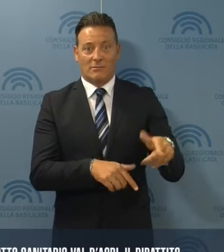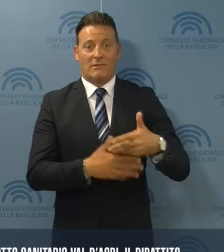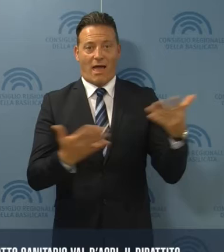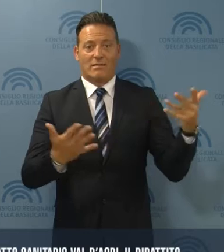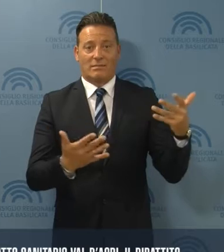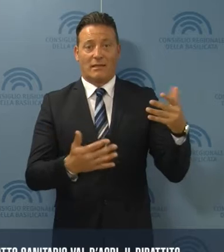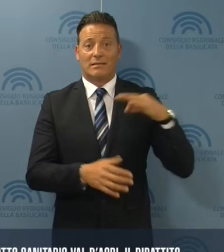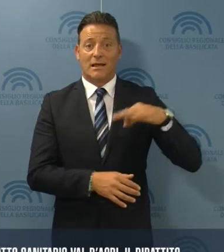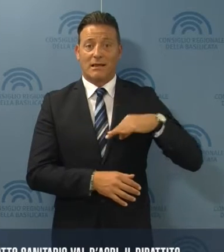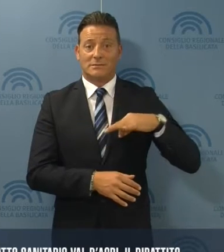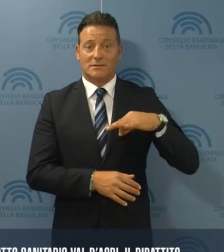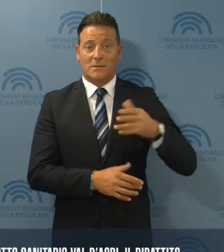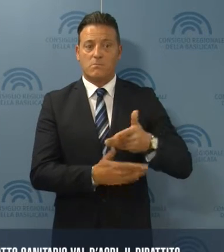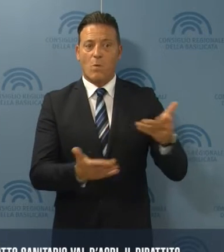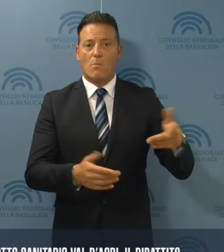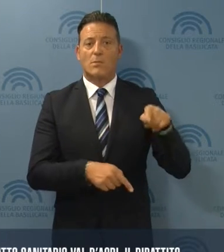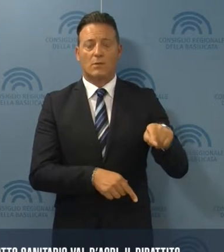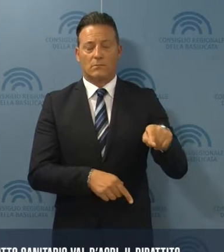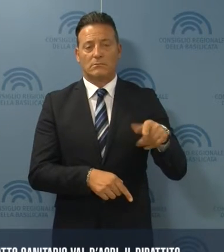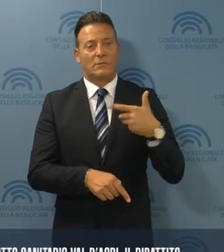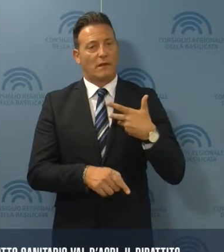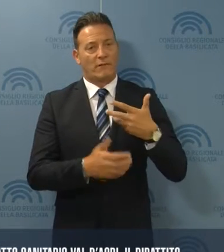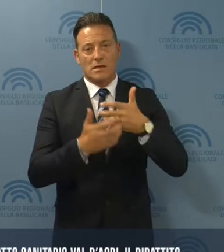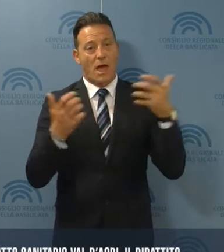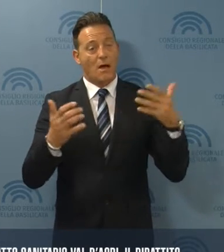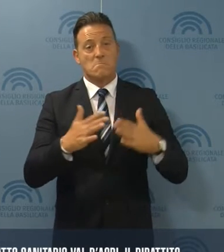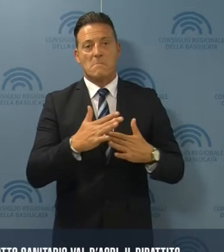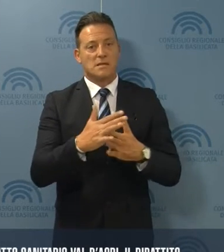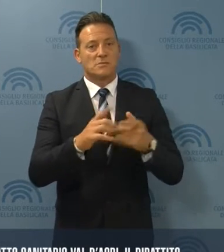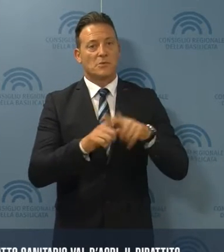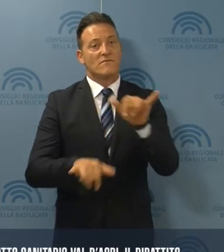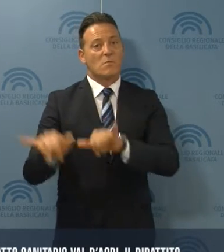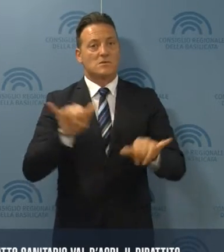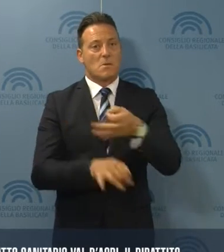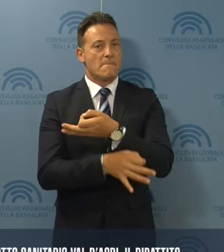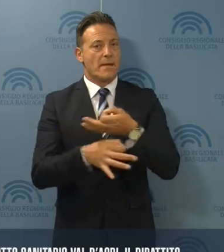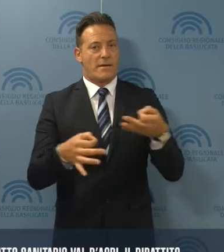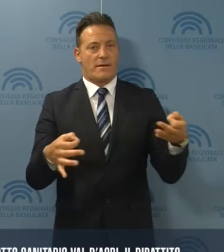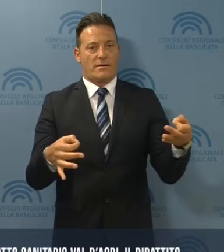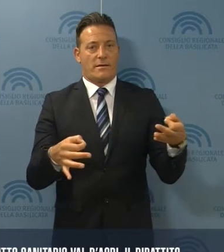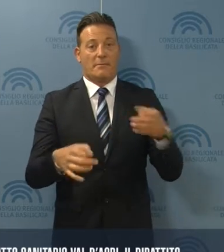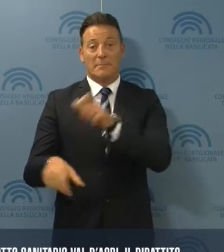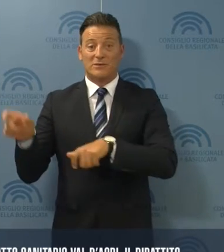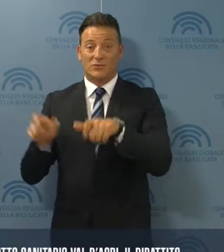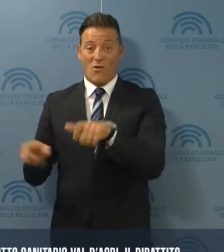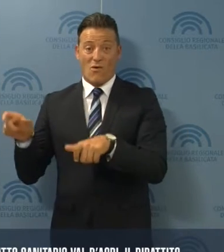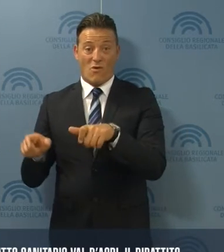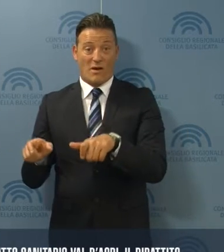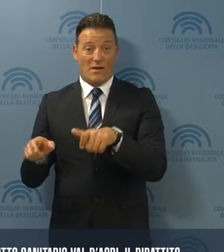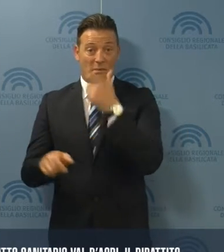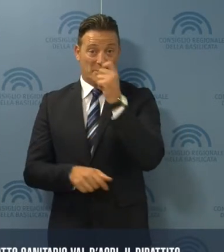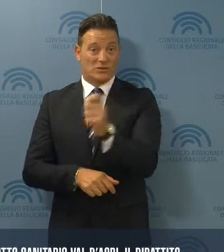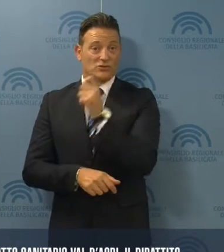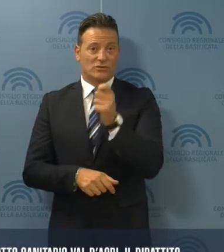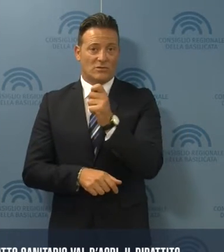interesse pubblico vi sia estrema chiarezza e informazione. La gente è stanca di